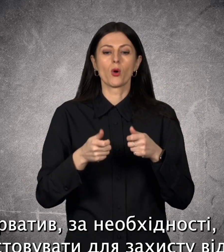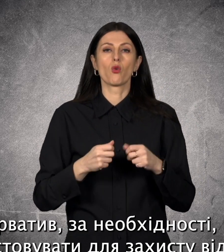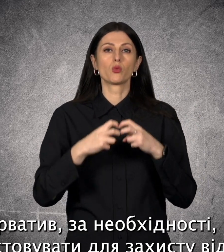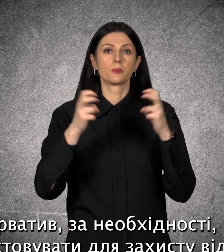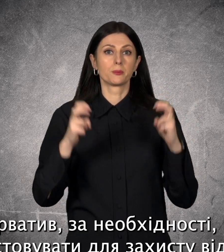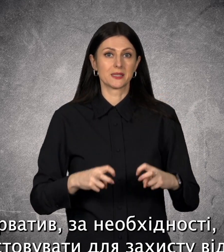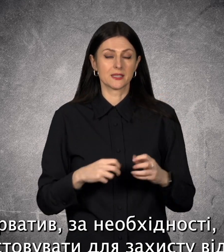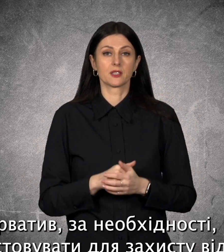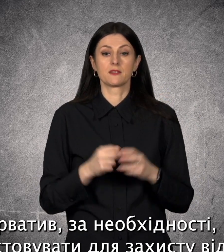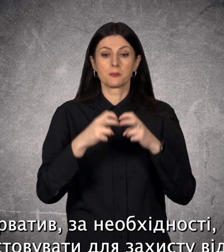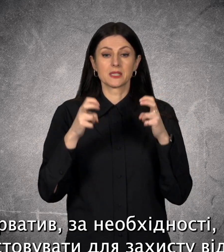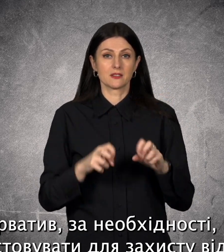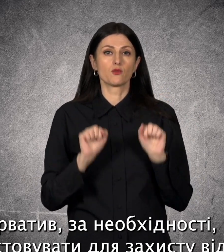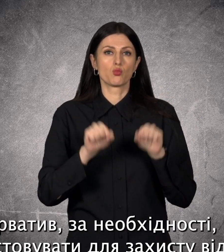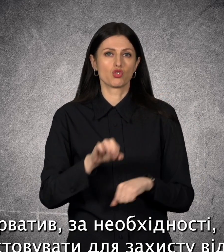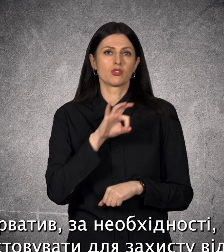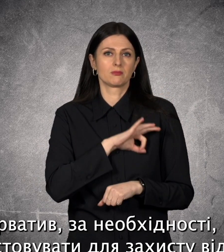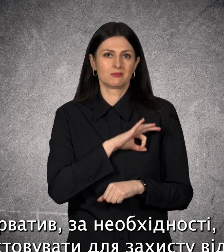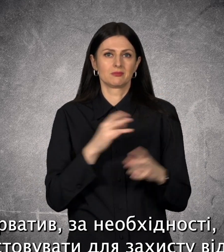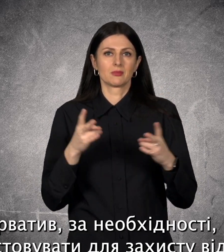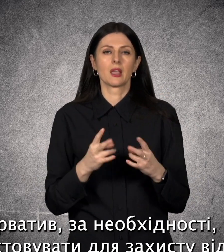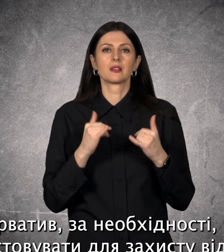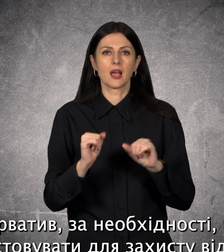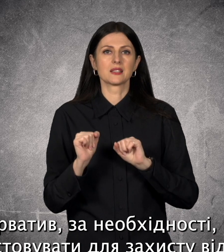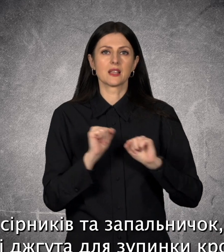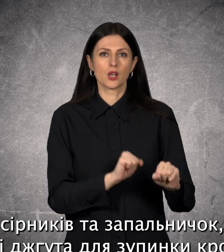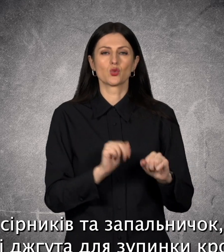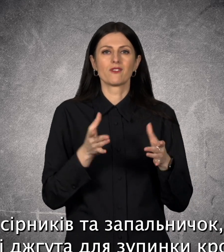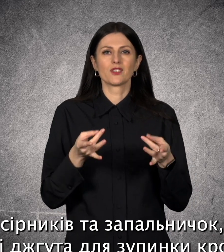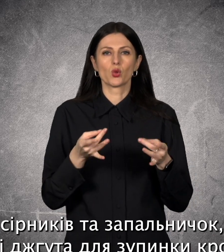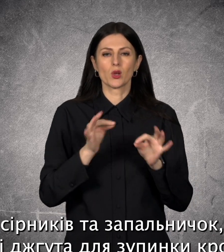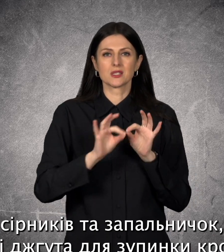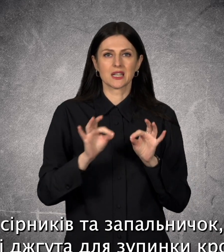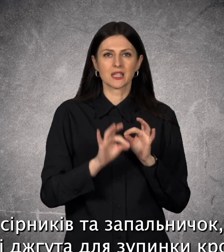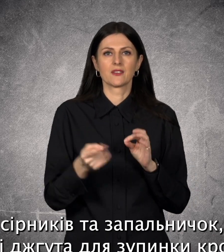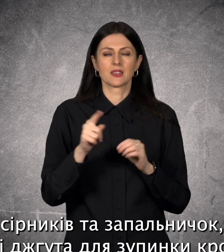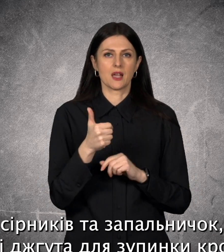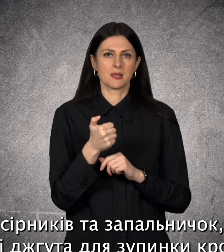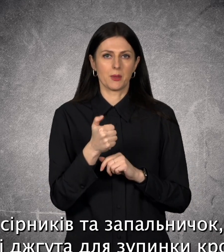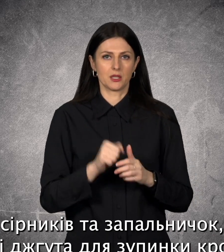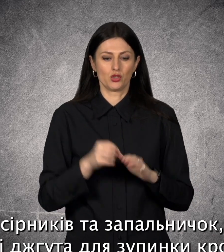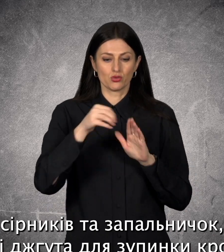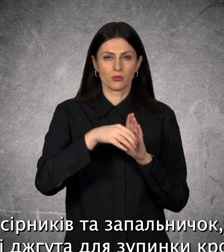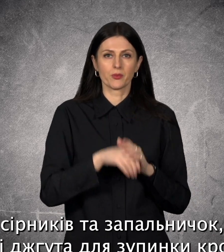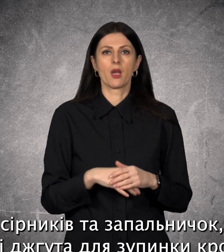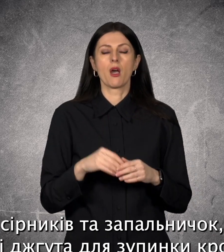необхідності можна використовувати для захисту від вологи сірників та запальничок. У якості джгута для зупинки